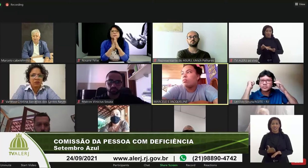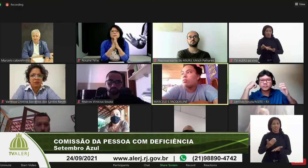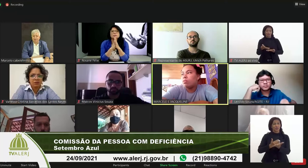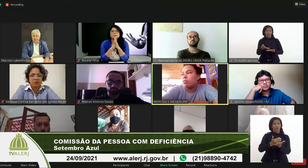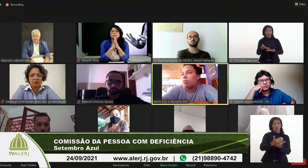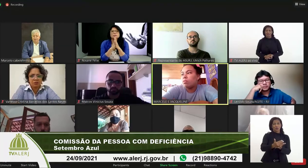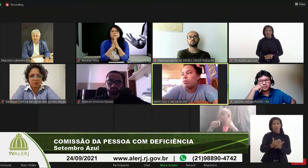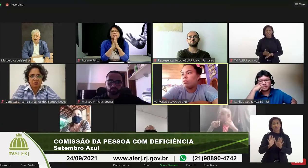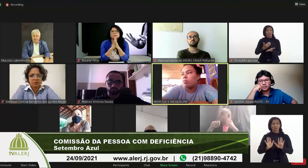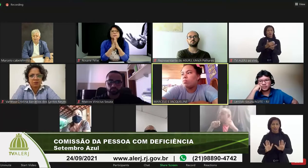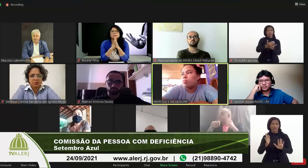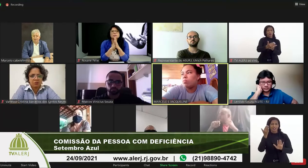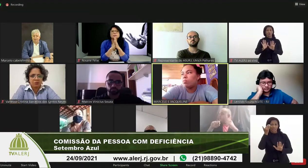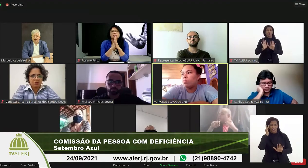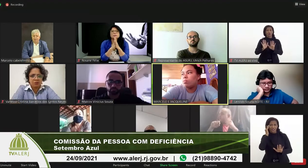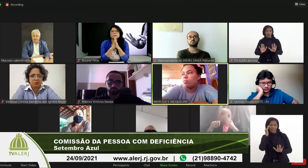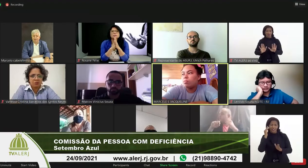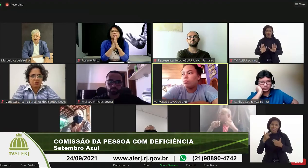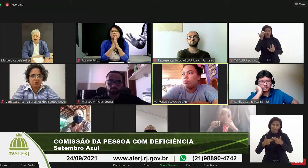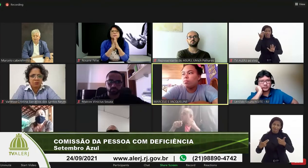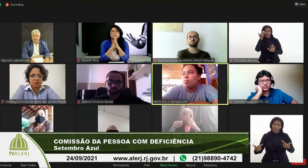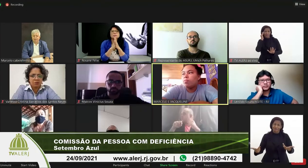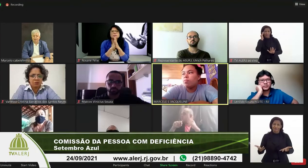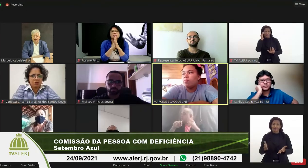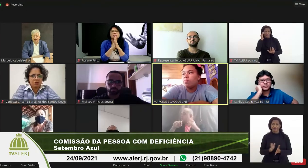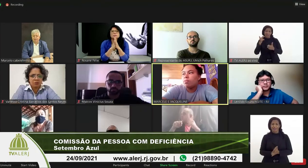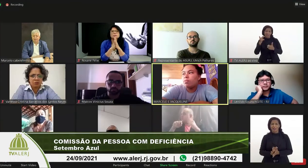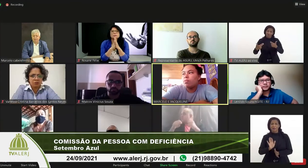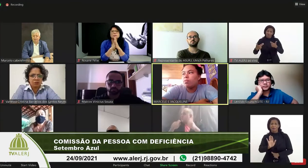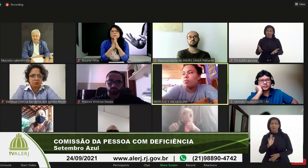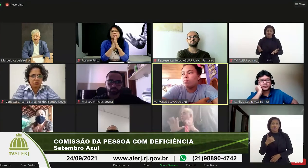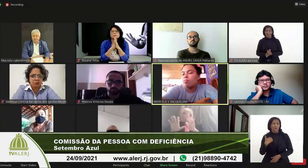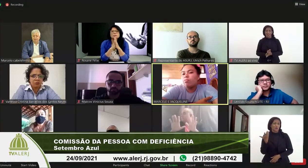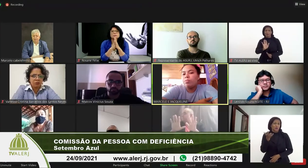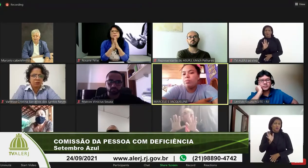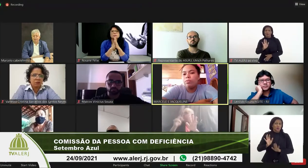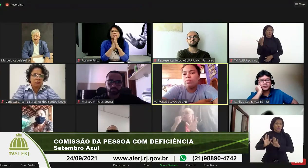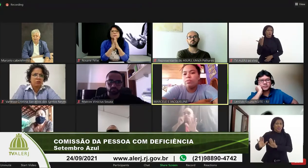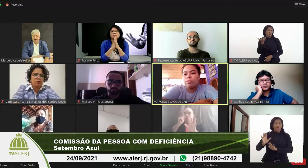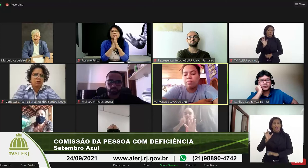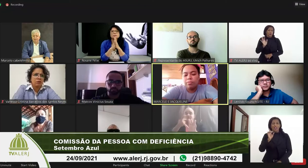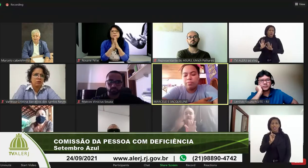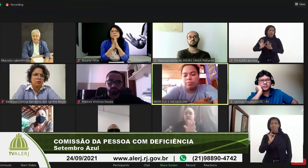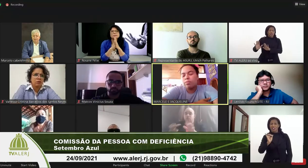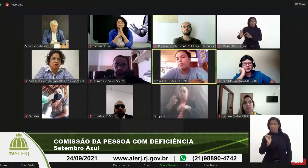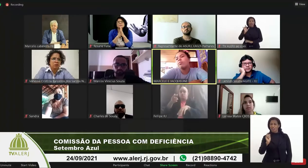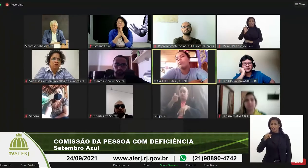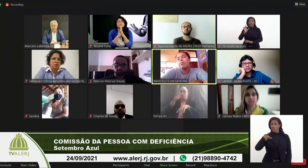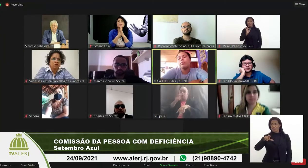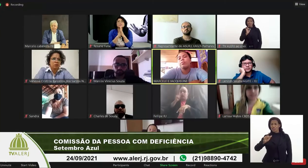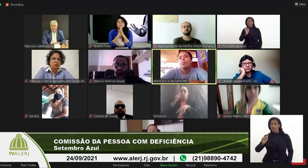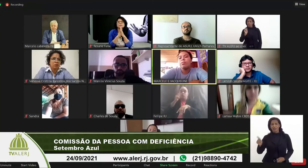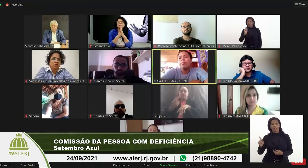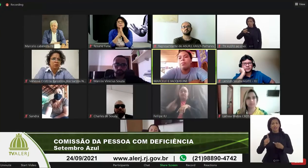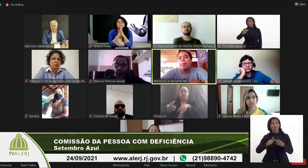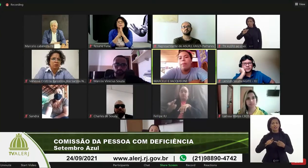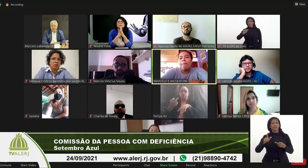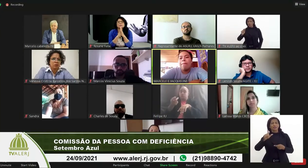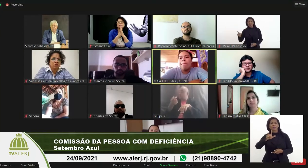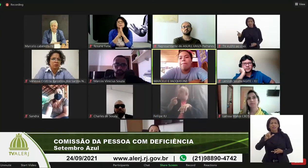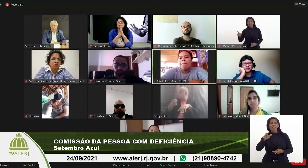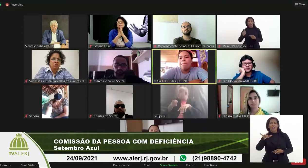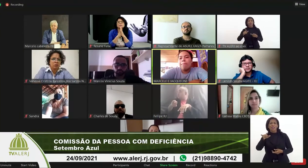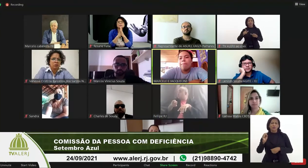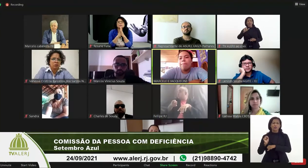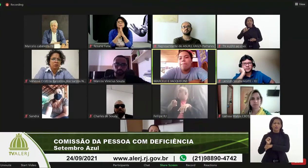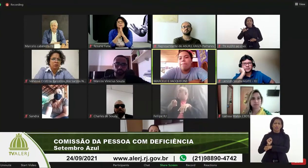início mas assim a gente entende que essas coisas acontecem mas eu não quero que a Diana e o Lenildo possam ficar esperando